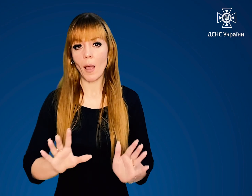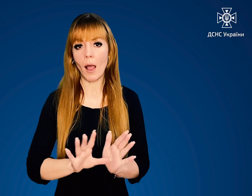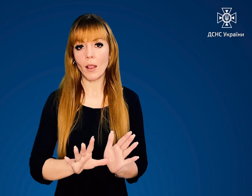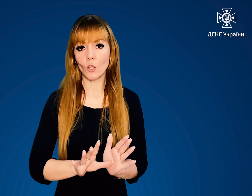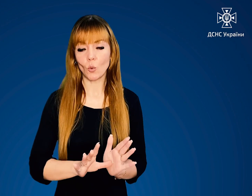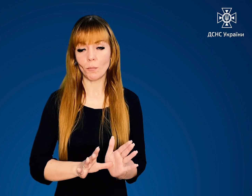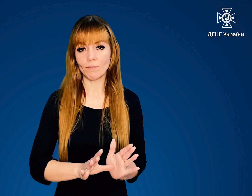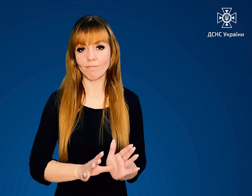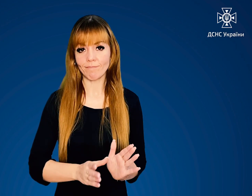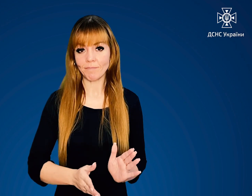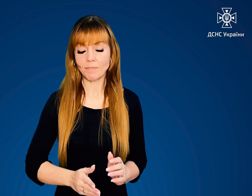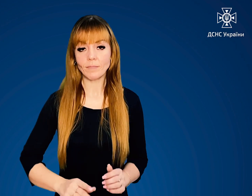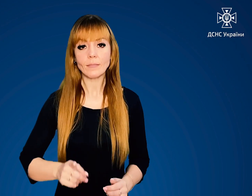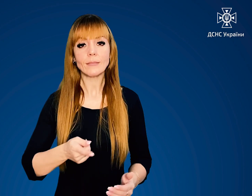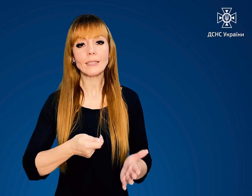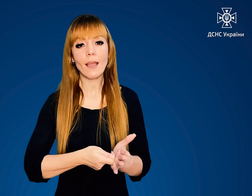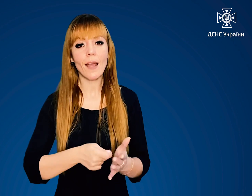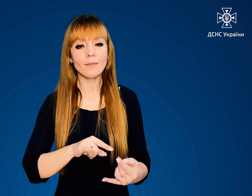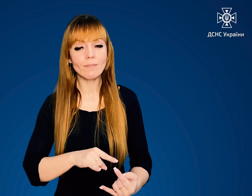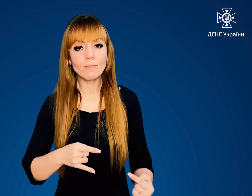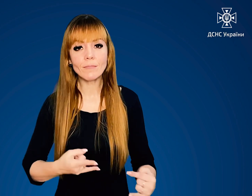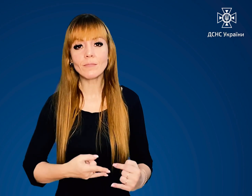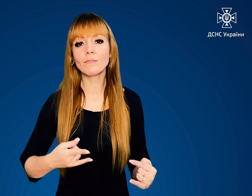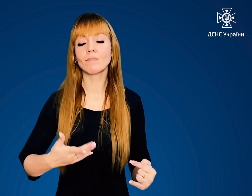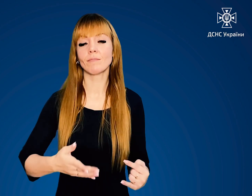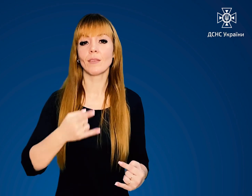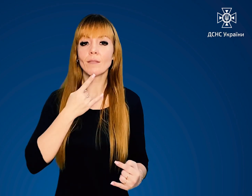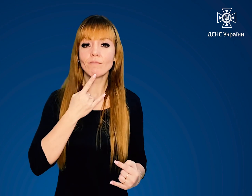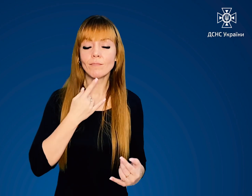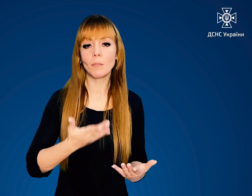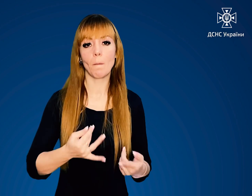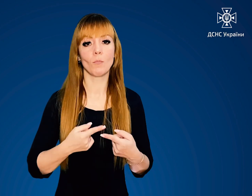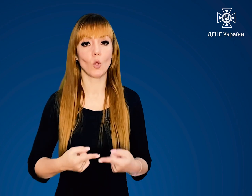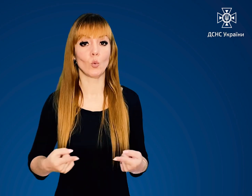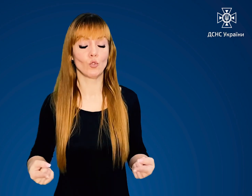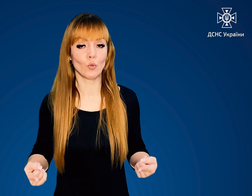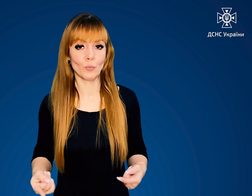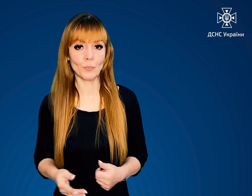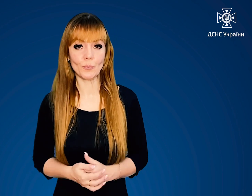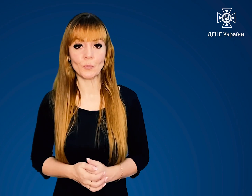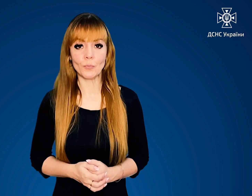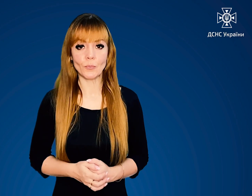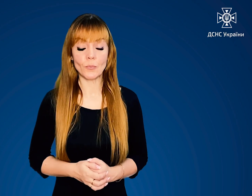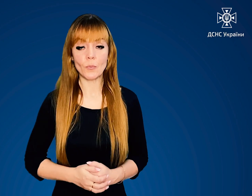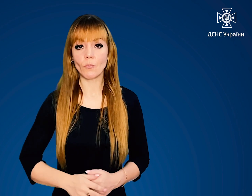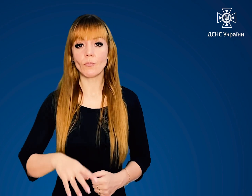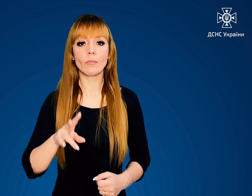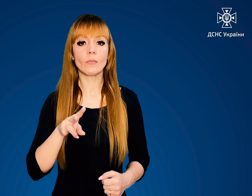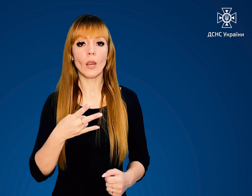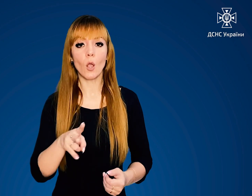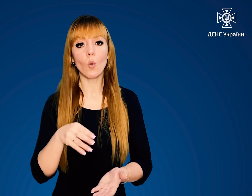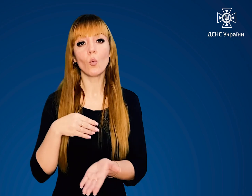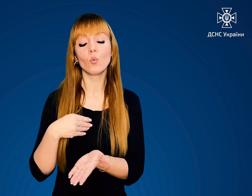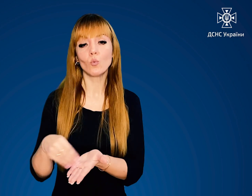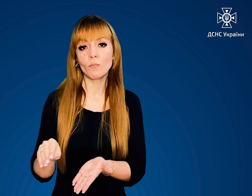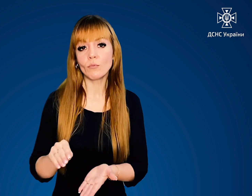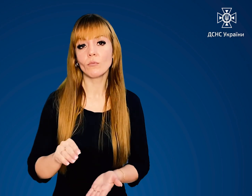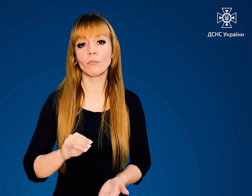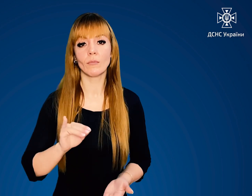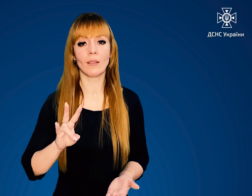джерелами електропостачання Зарядні станції, павербанки тощо Не купуйте